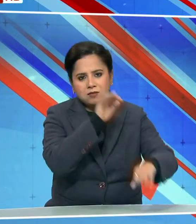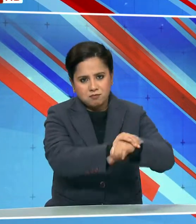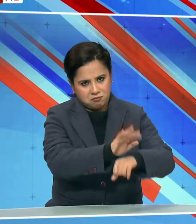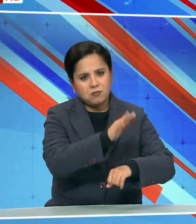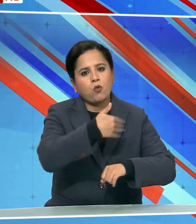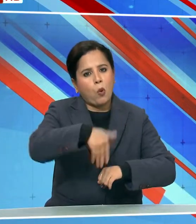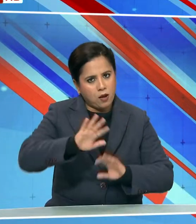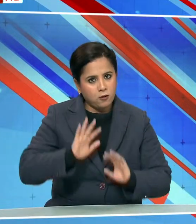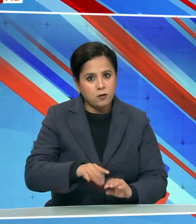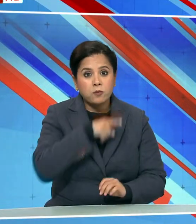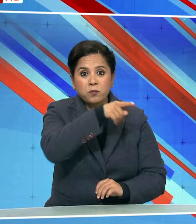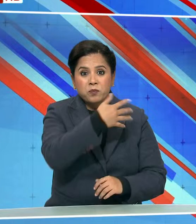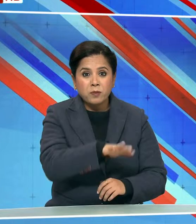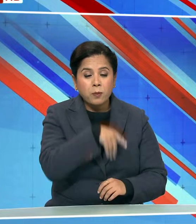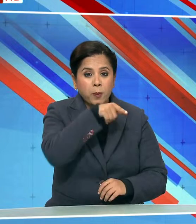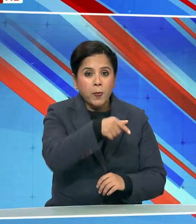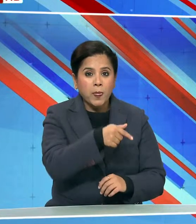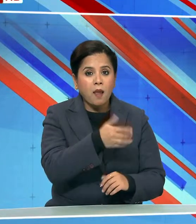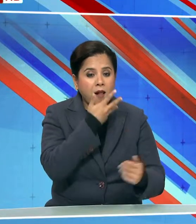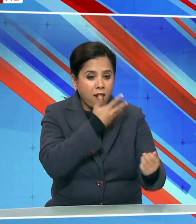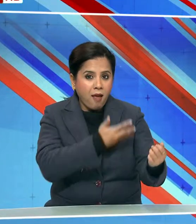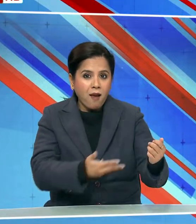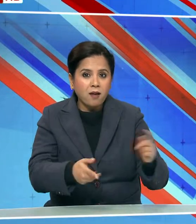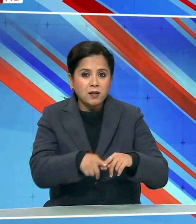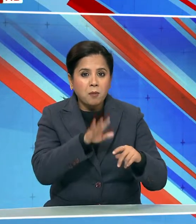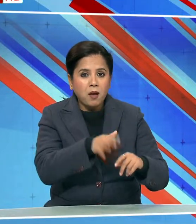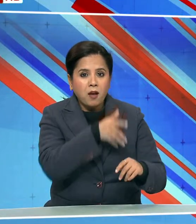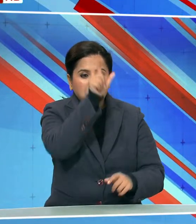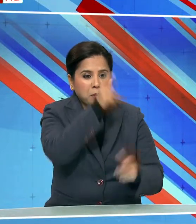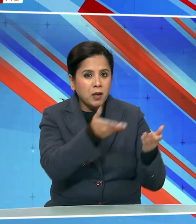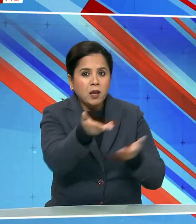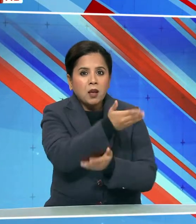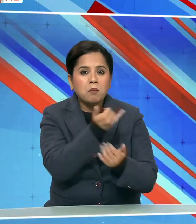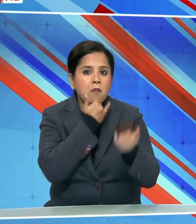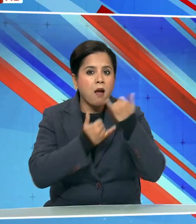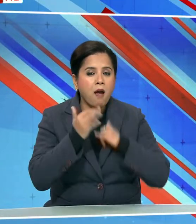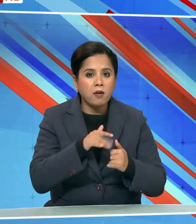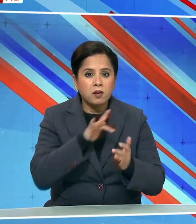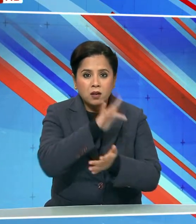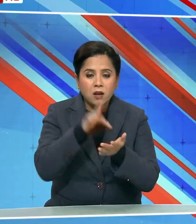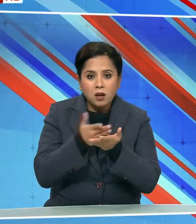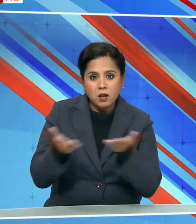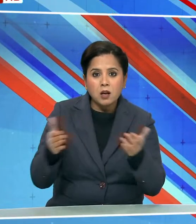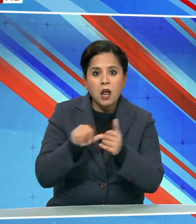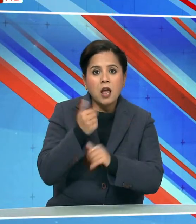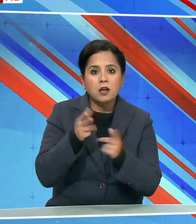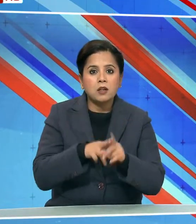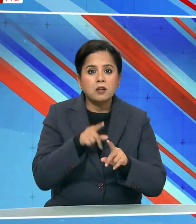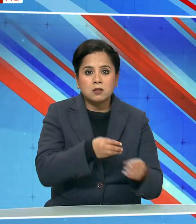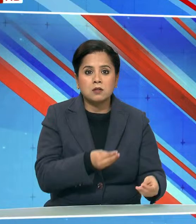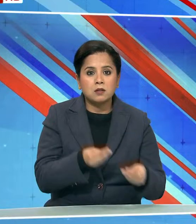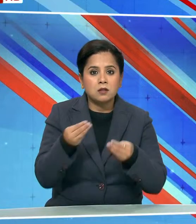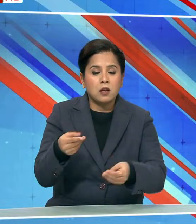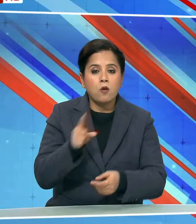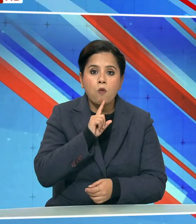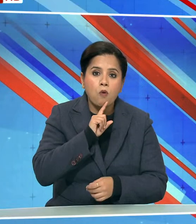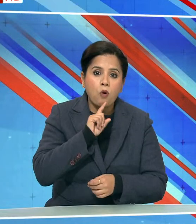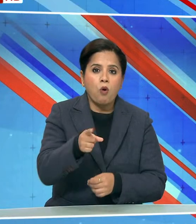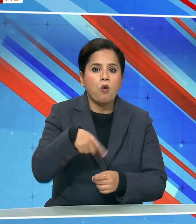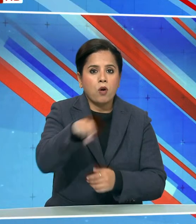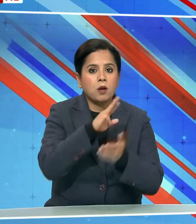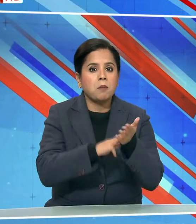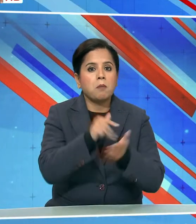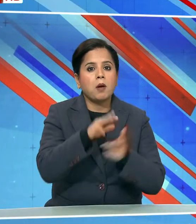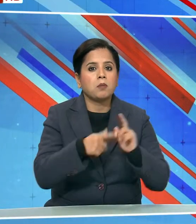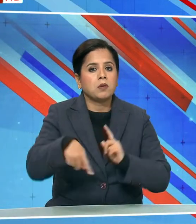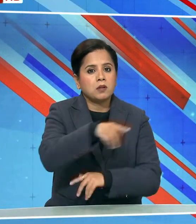बना उसका खून से लटपत सामराज जड़ है रहा है और केंदरी अजल्सियों को सौपने का नर्देश ममता बनर